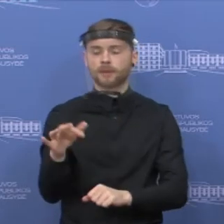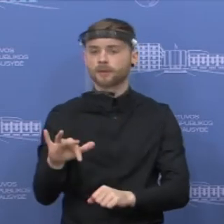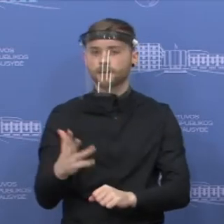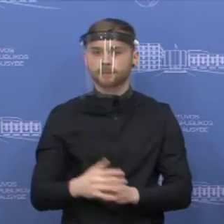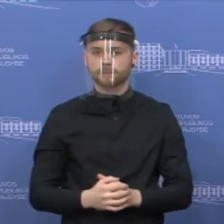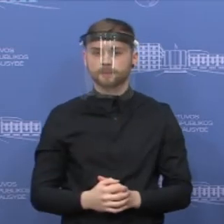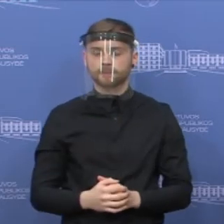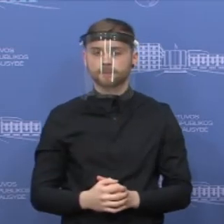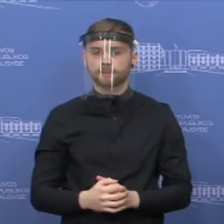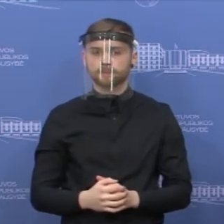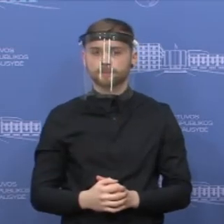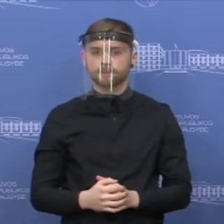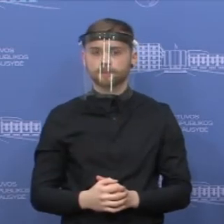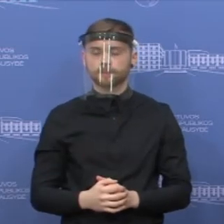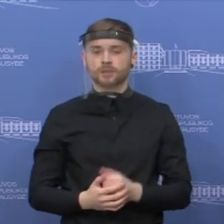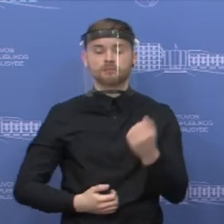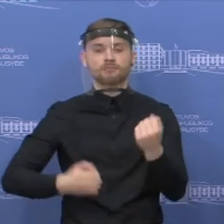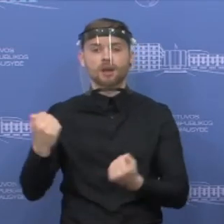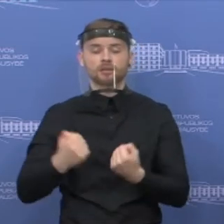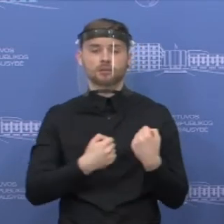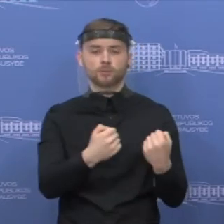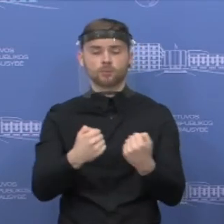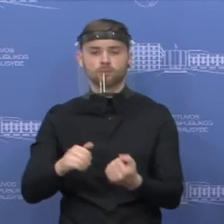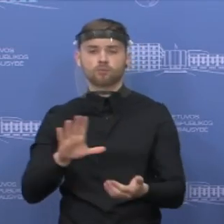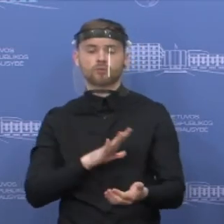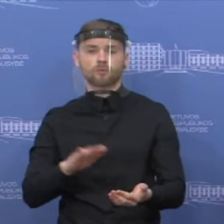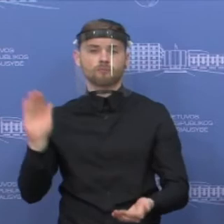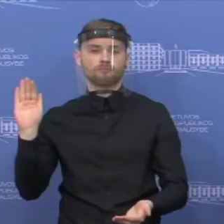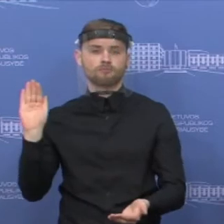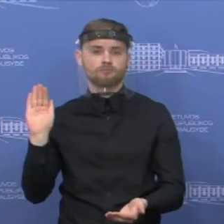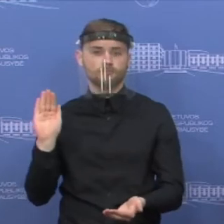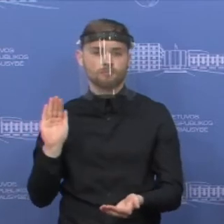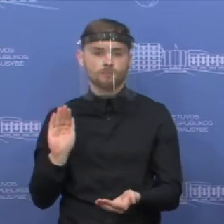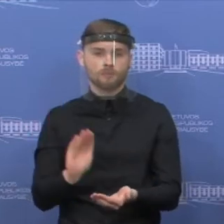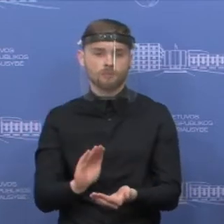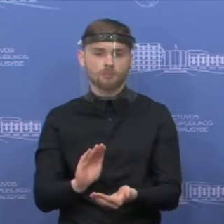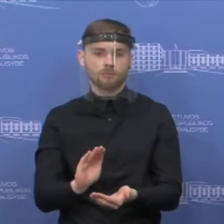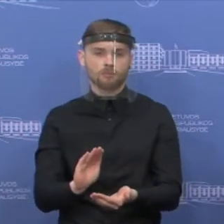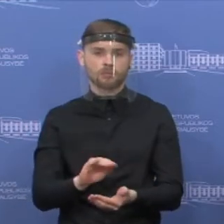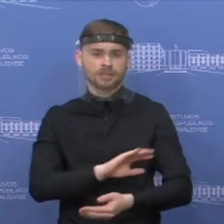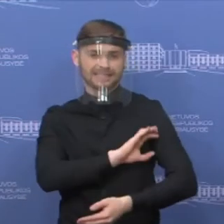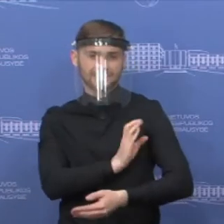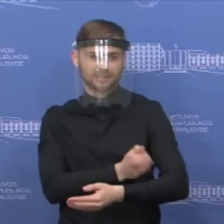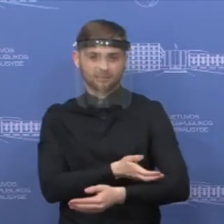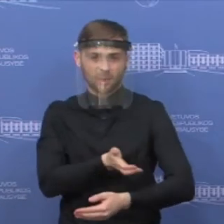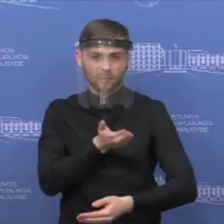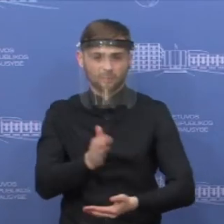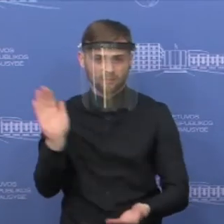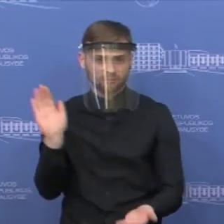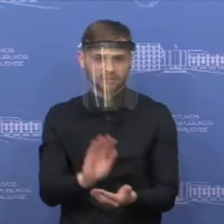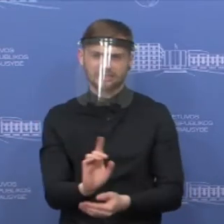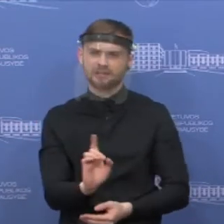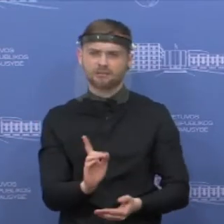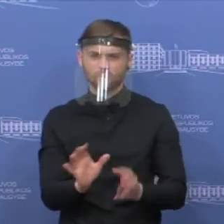labai nestipriai sumažėjo. Tai sakykime,